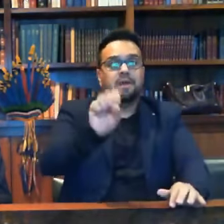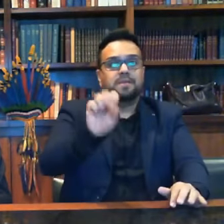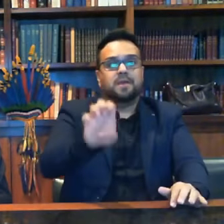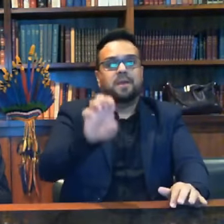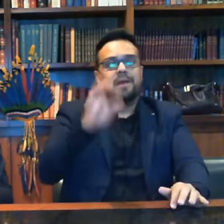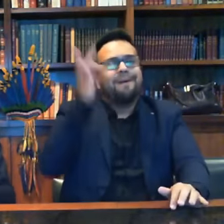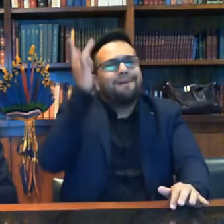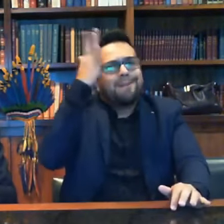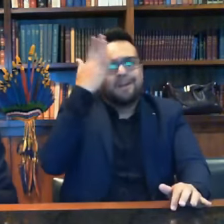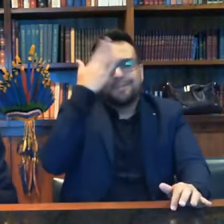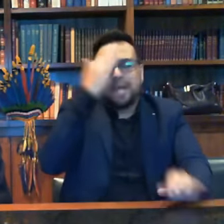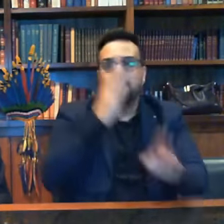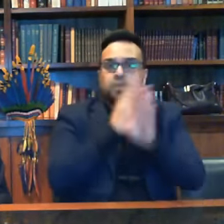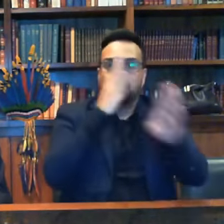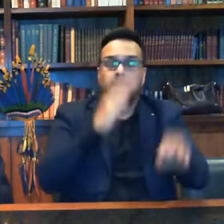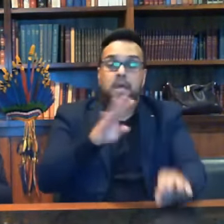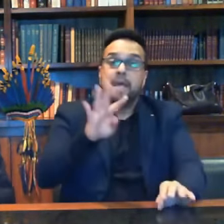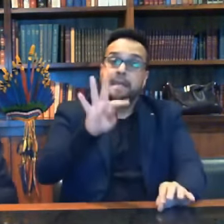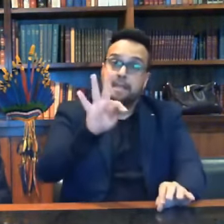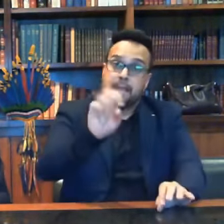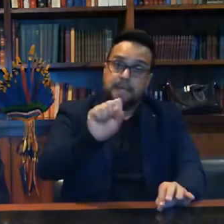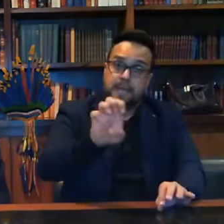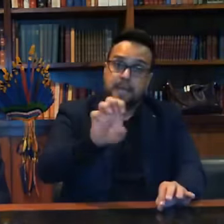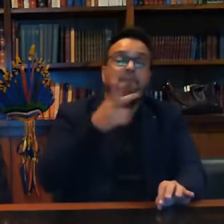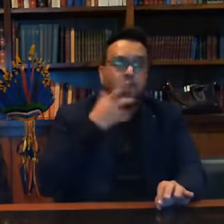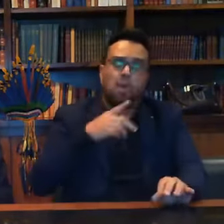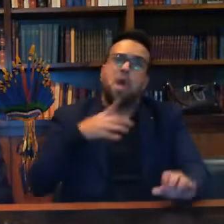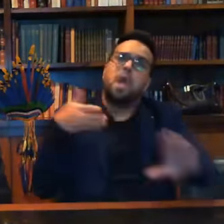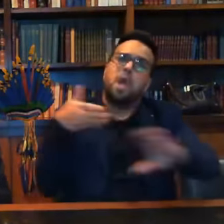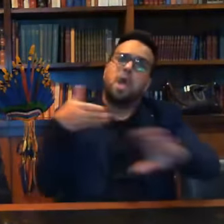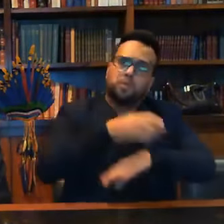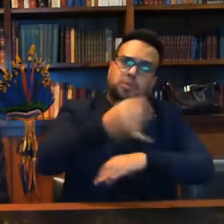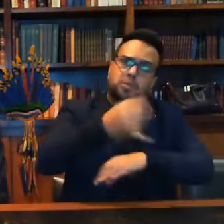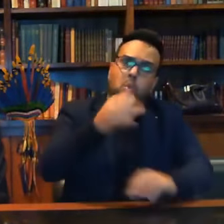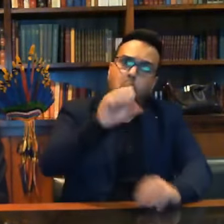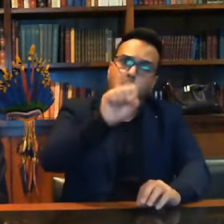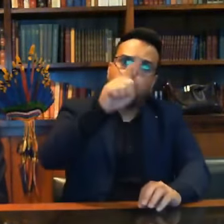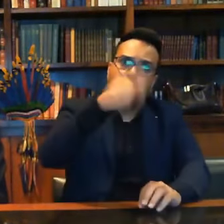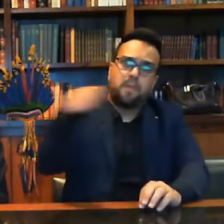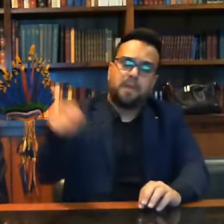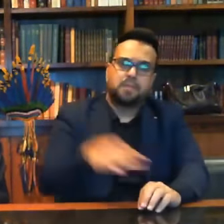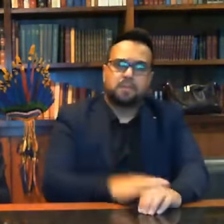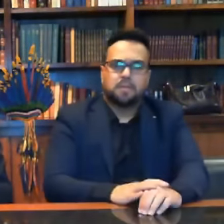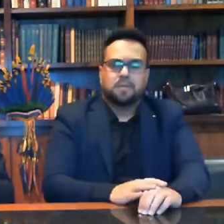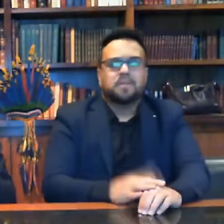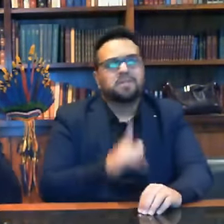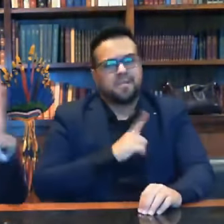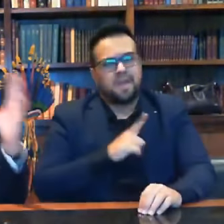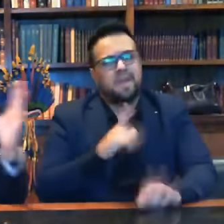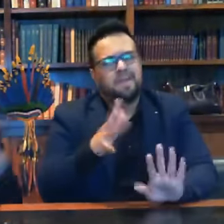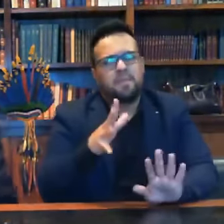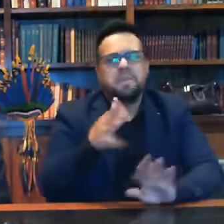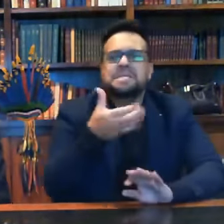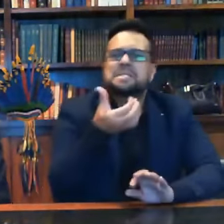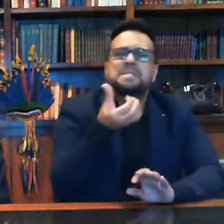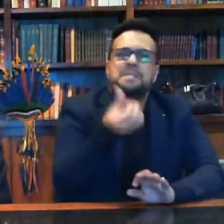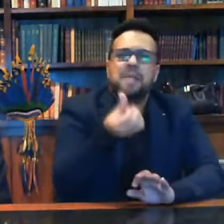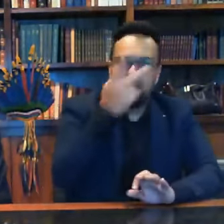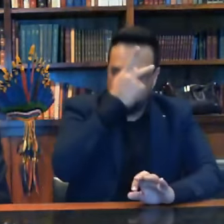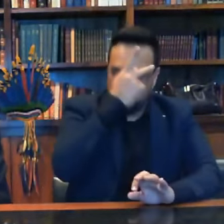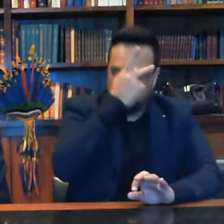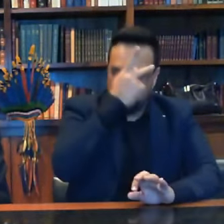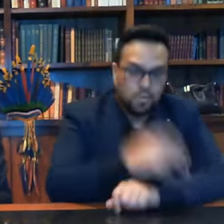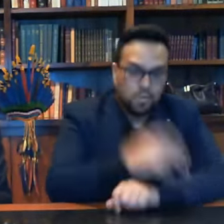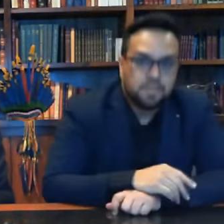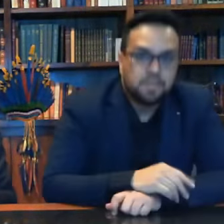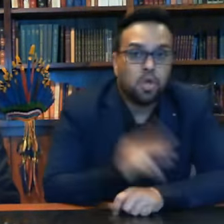ele entrou ou não. O TSE disse que entrou, e entrou por oito meses. Será que o pessoal do TSE, aquela meia dúzia que toma conta do CERB